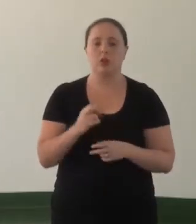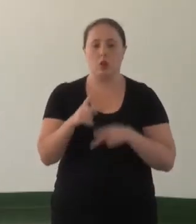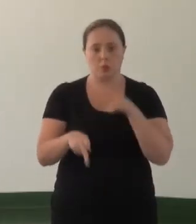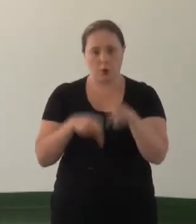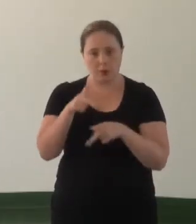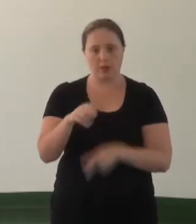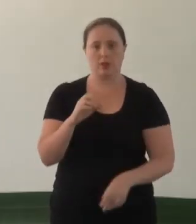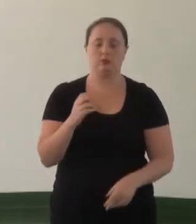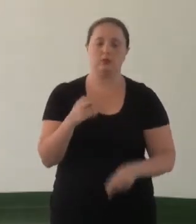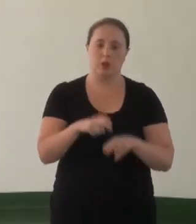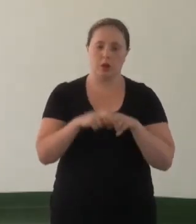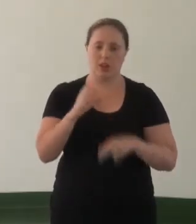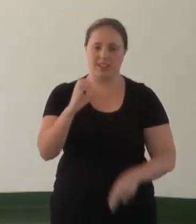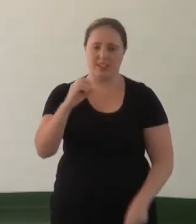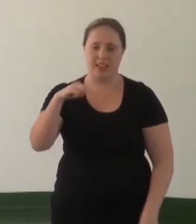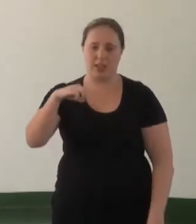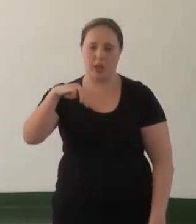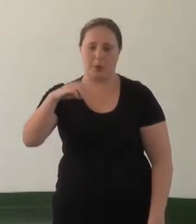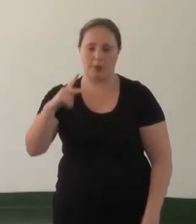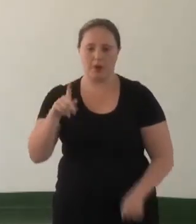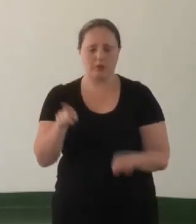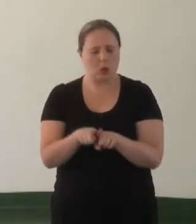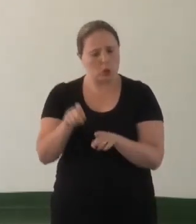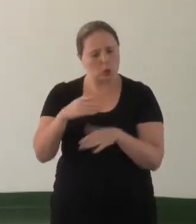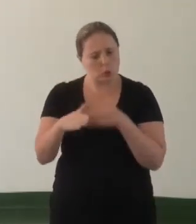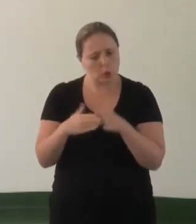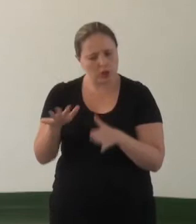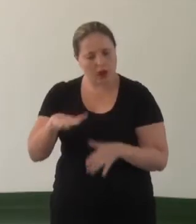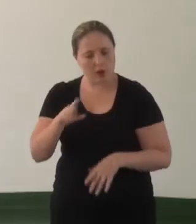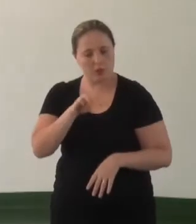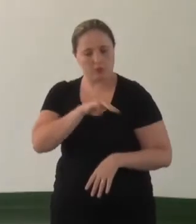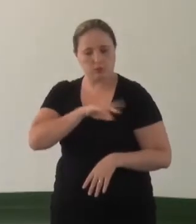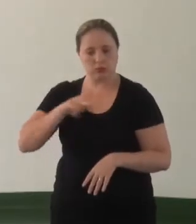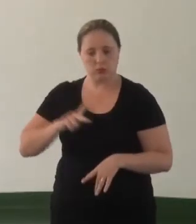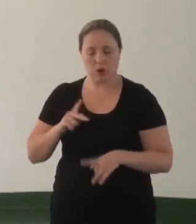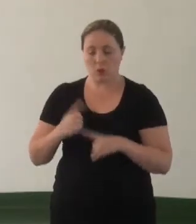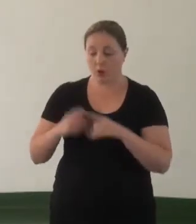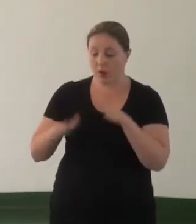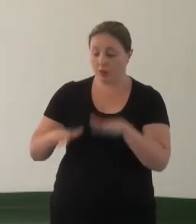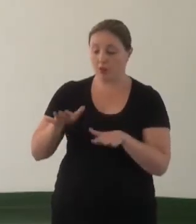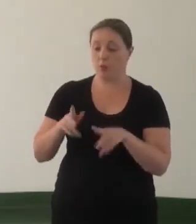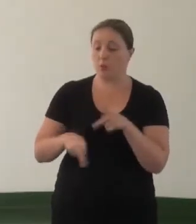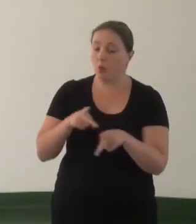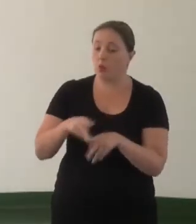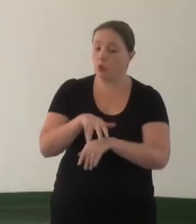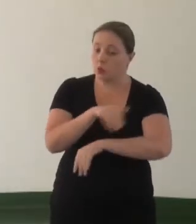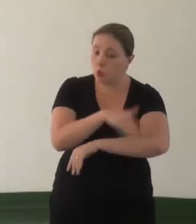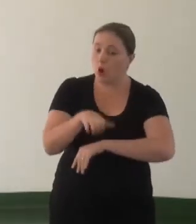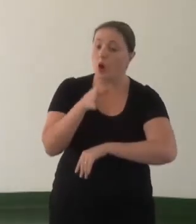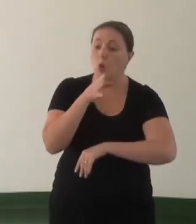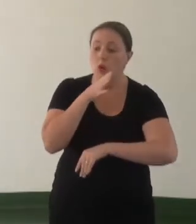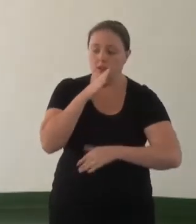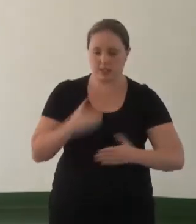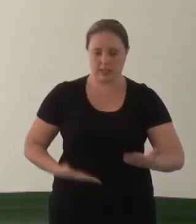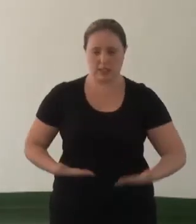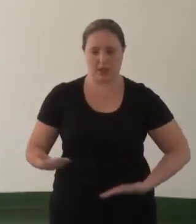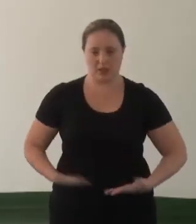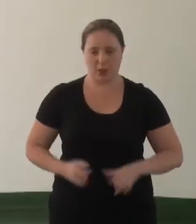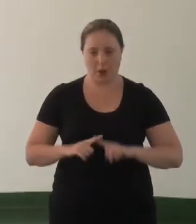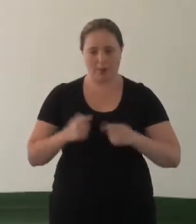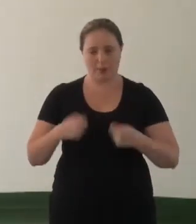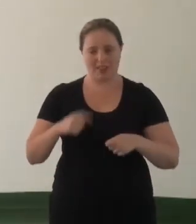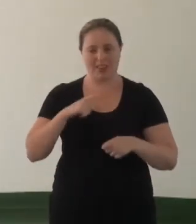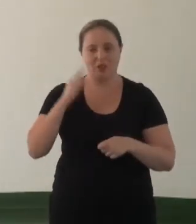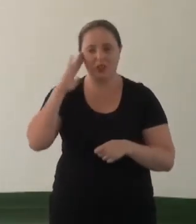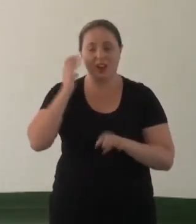CNMP e todos os grãos do Ministério Público. Às vezes, a população de rua conhece os serviços, mas ela precisa ter um maior